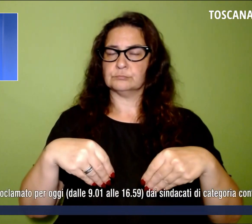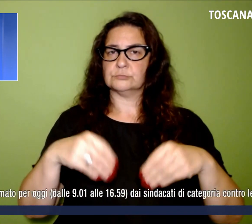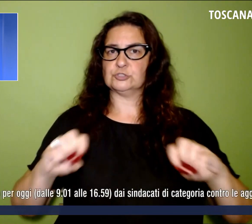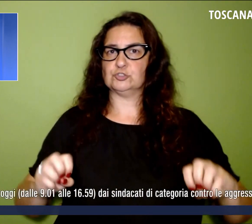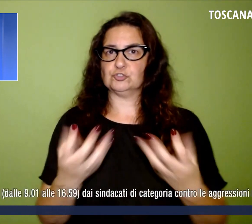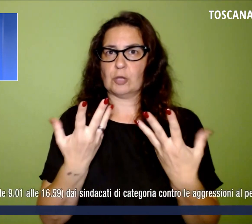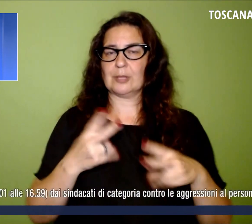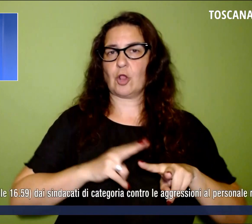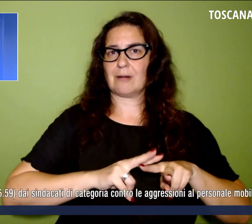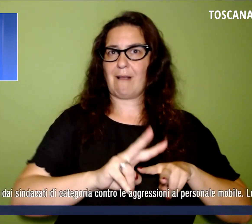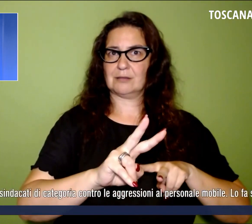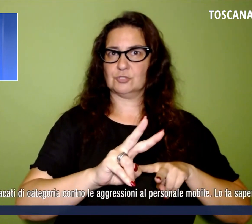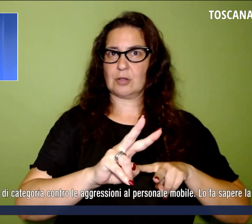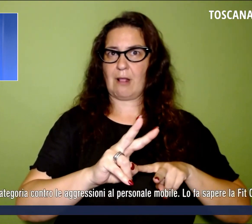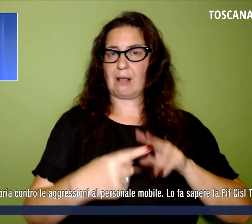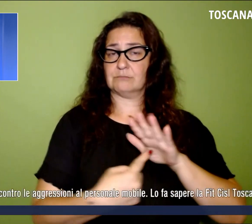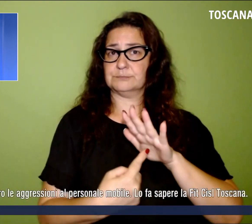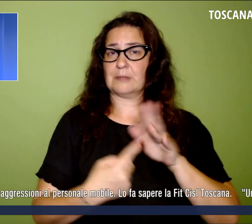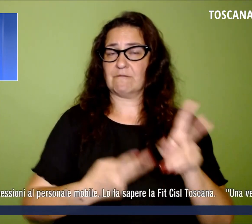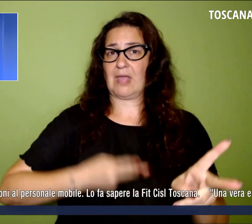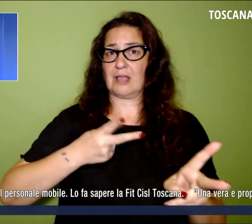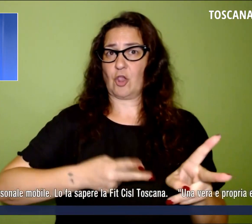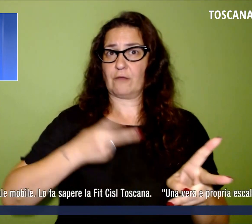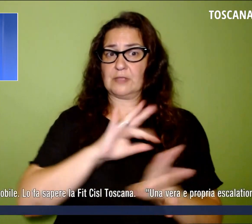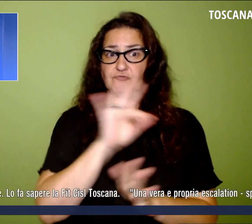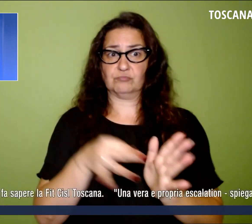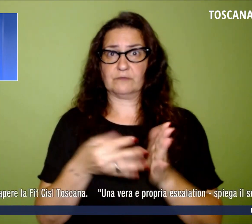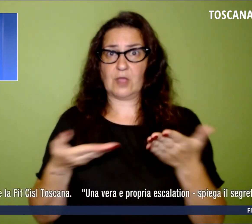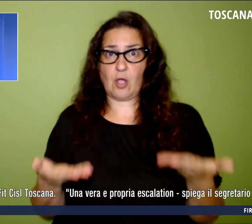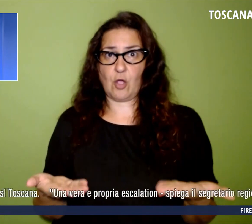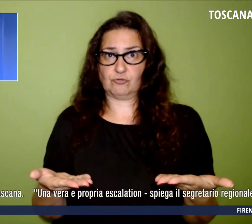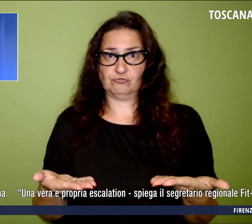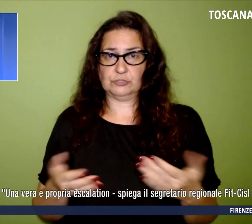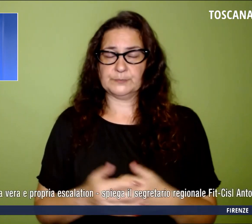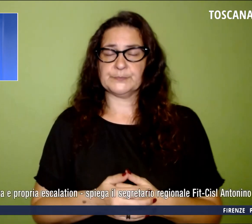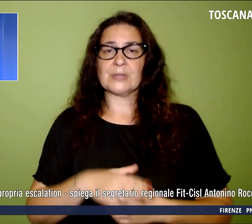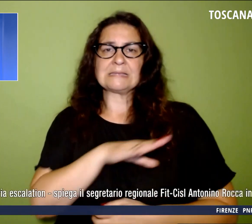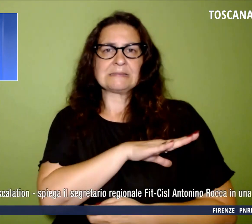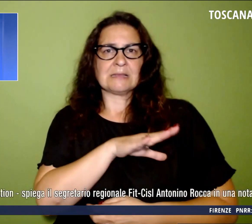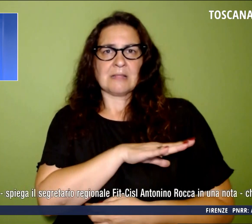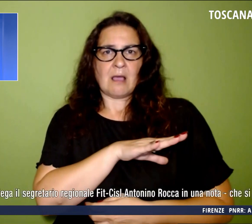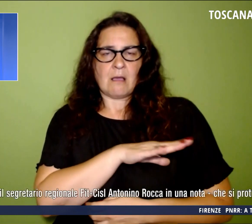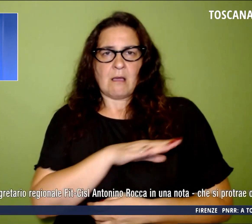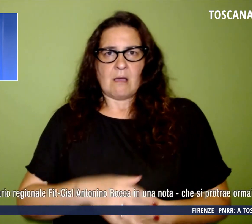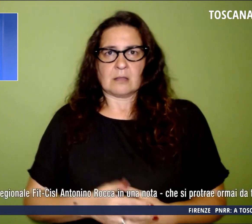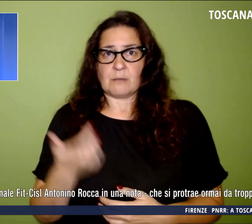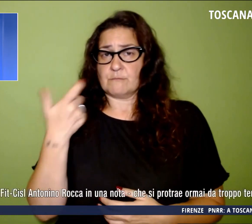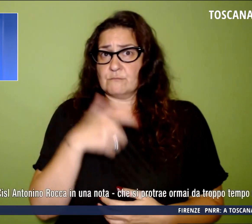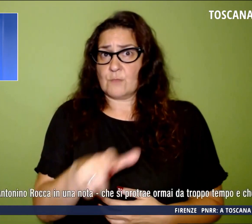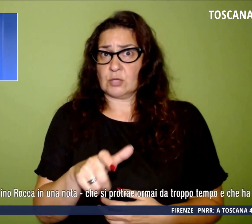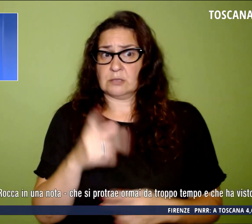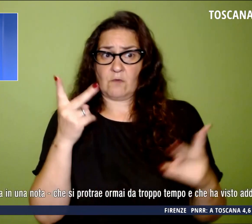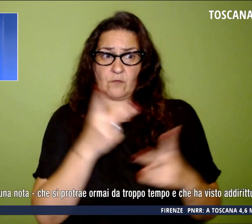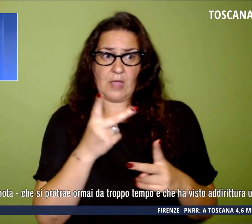ferrovie proclamato per oggi dai sindacati di categoria contro le aggressioni al personale mobile.